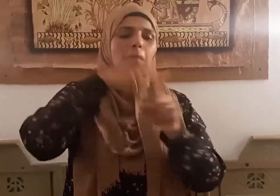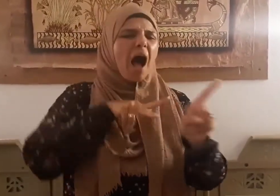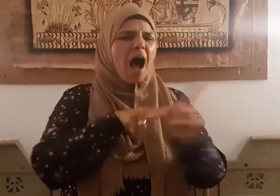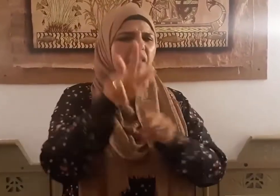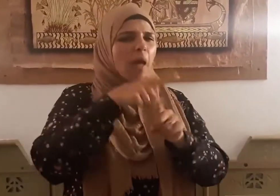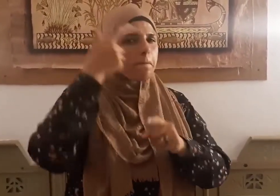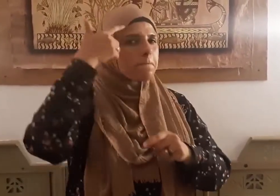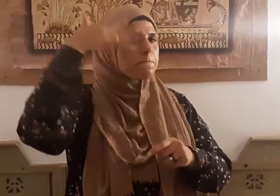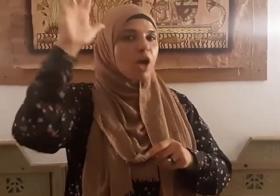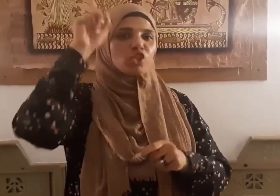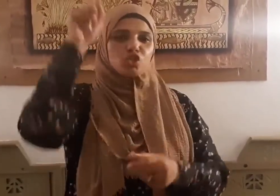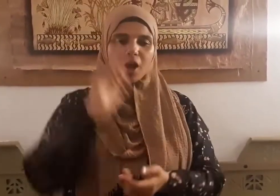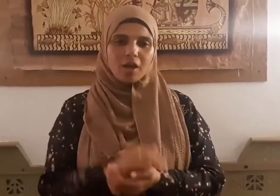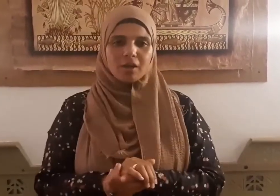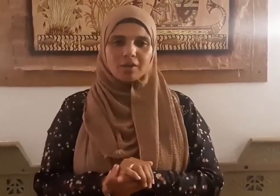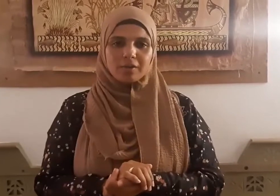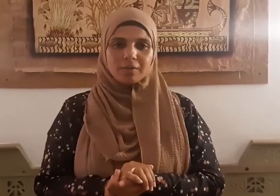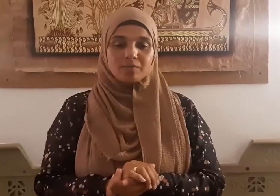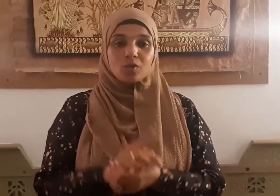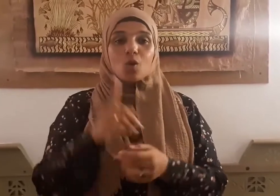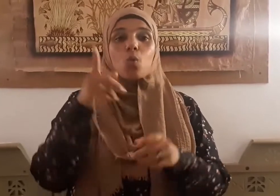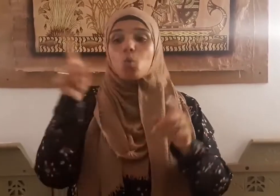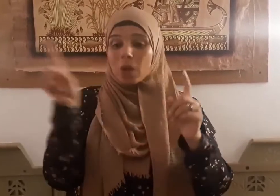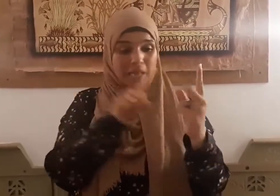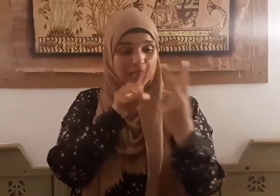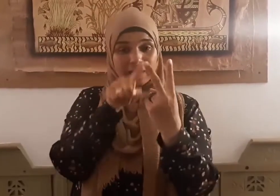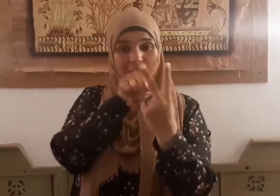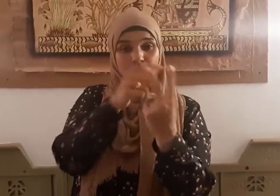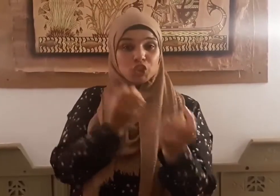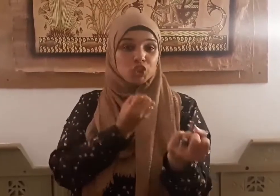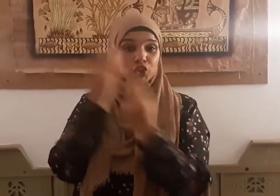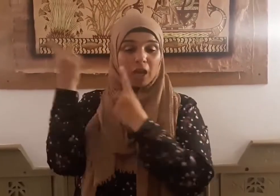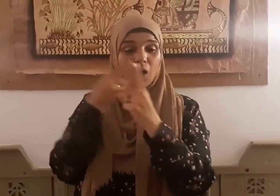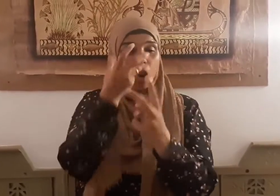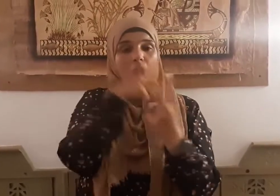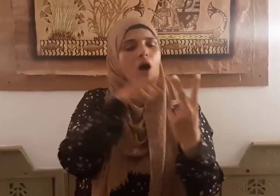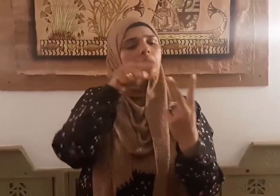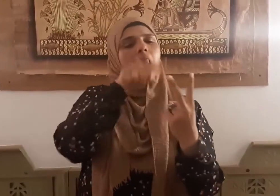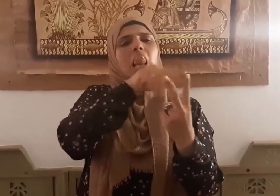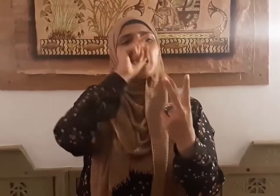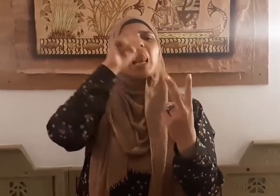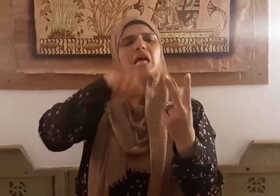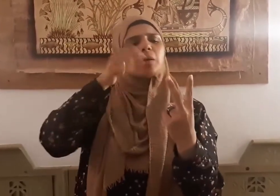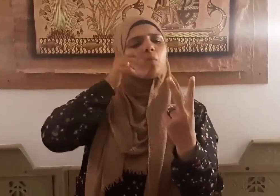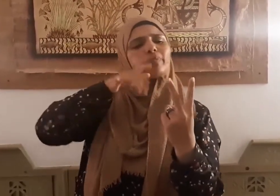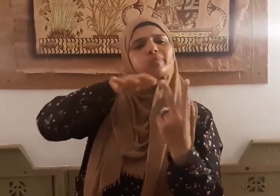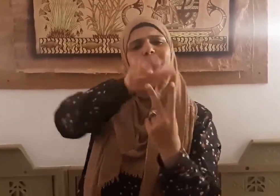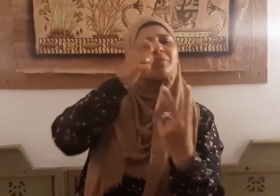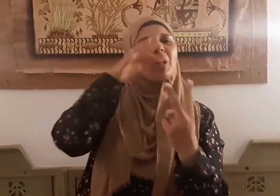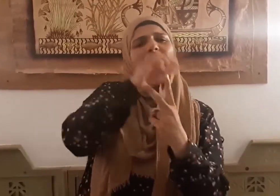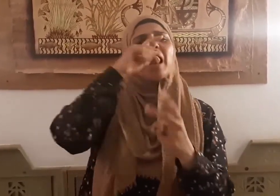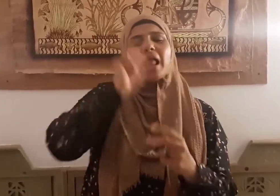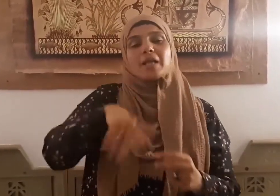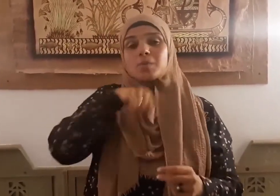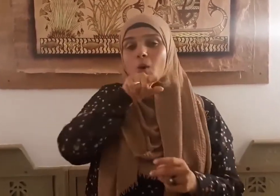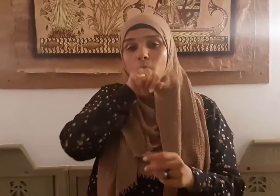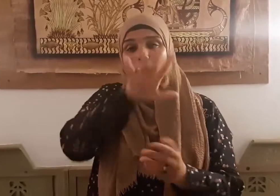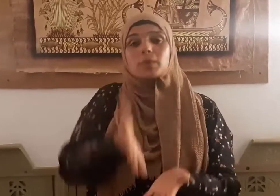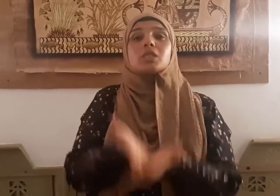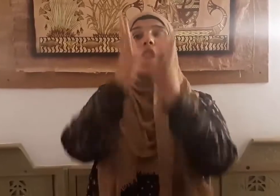أشاء ولك ليكما علي ملؤها وقال صلى الله عليه وسلم